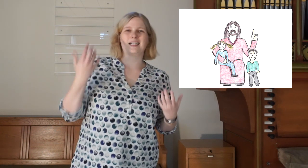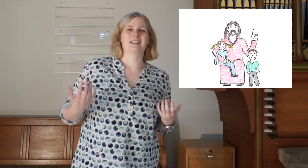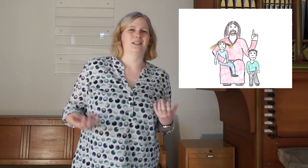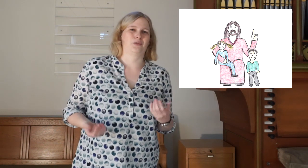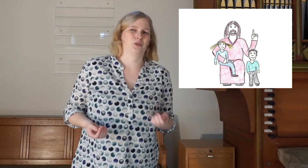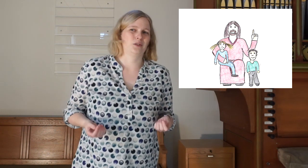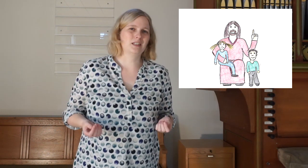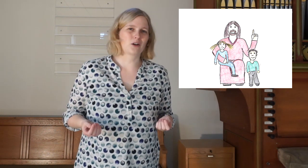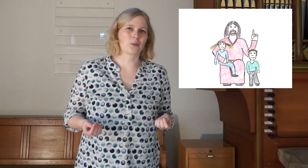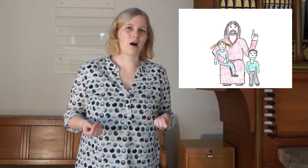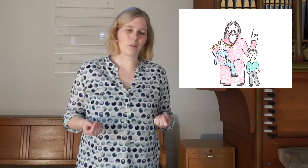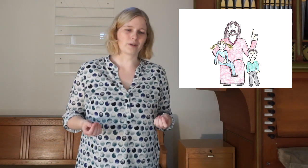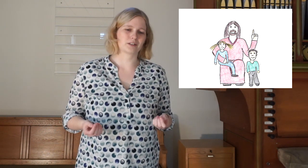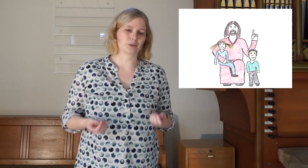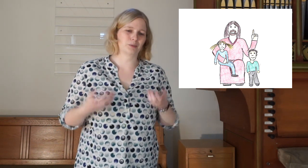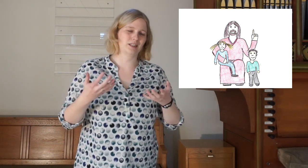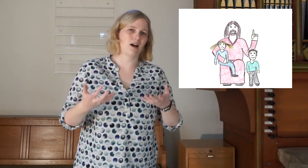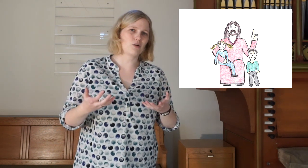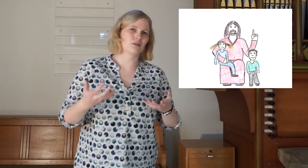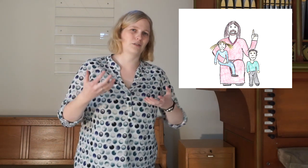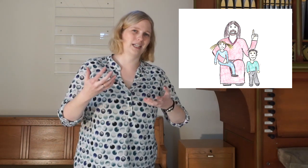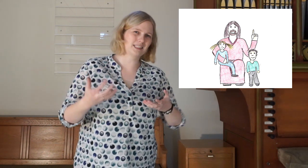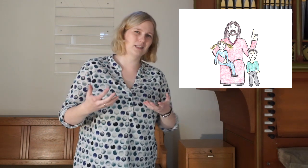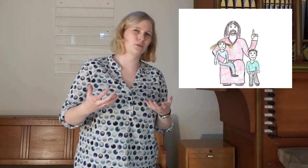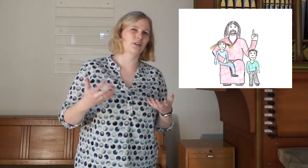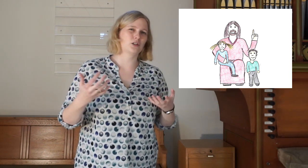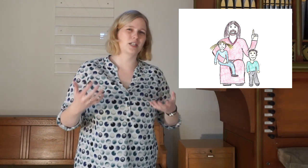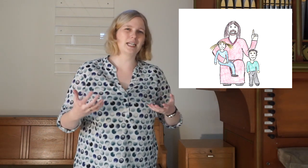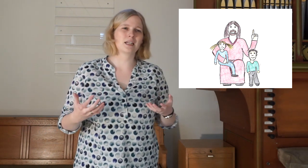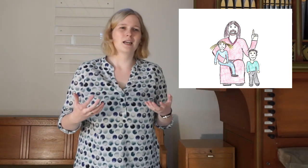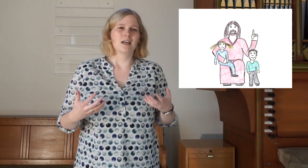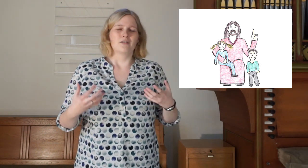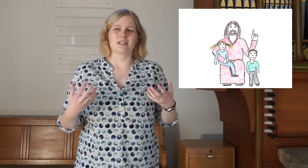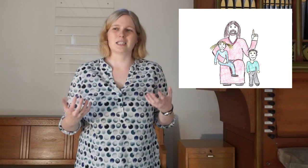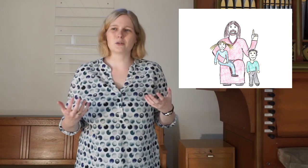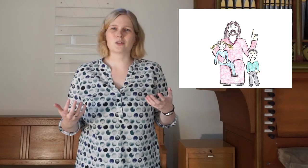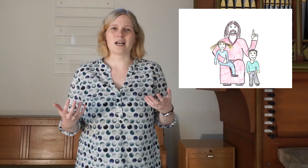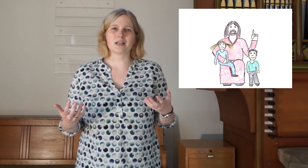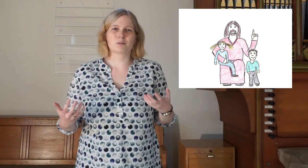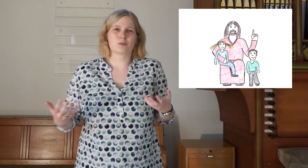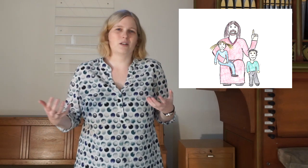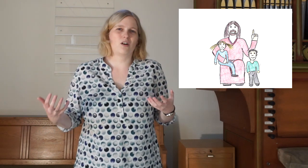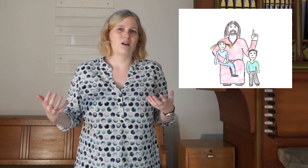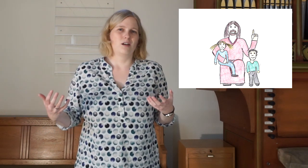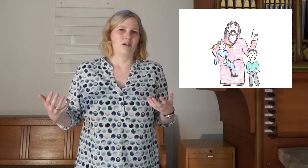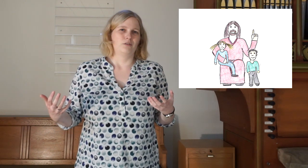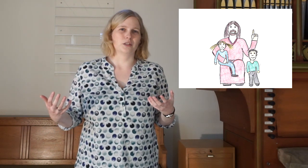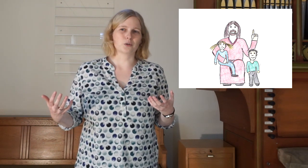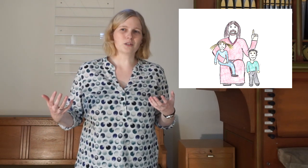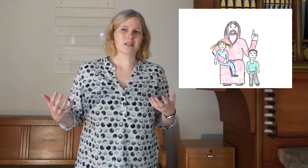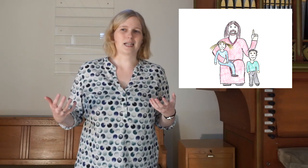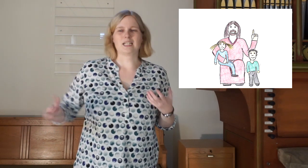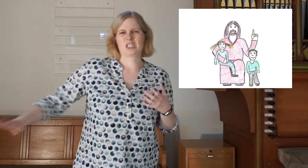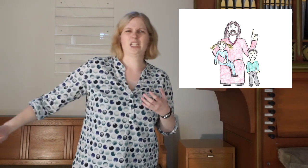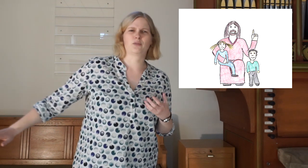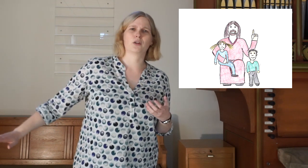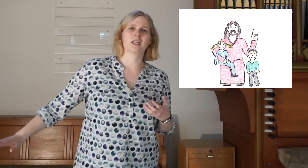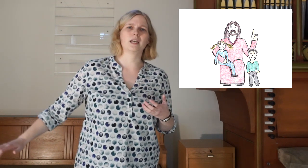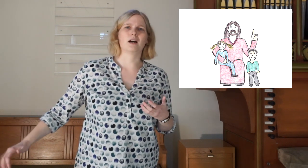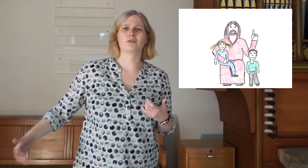alle, das funktioniert doch überhaupt nicht. Um genau und richtig zu verstehen, was Jesus sagt, muss man doch viel größer sein. ist nichts für Kinder. Und